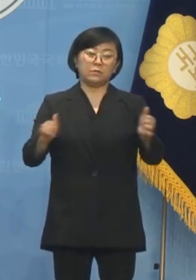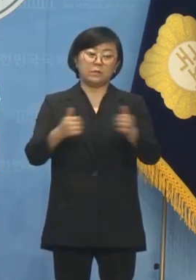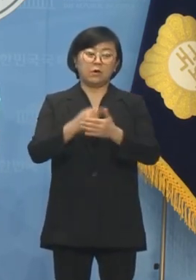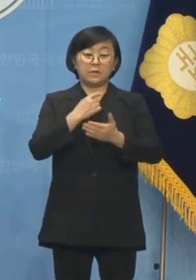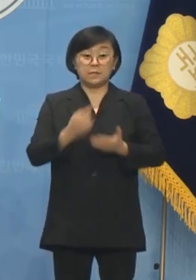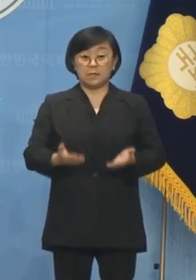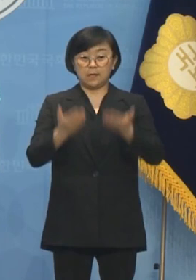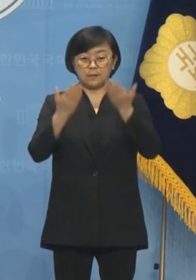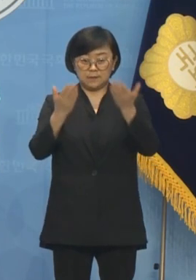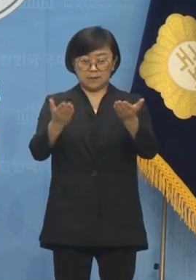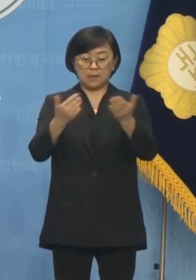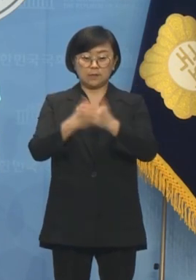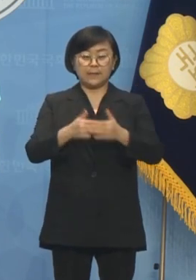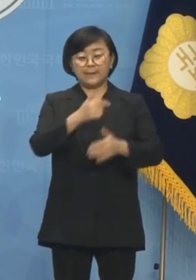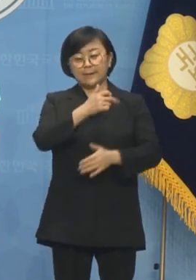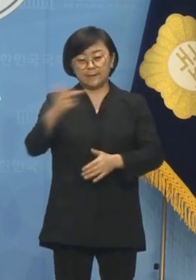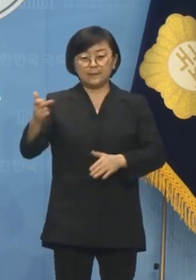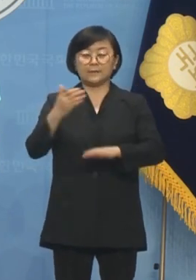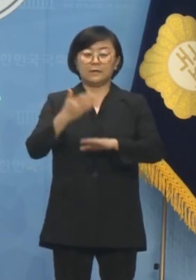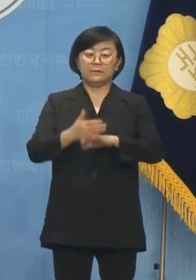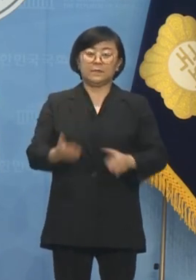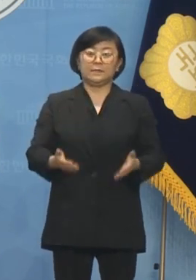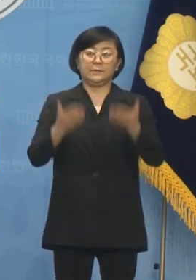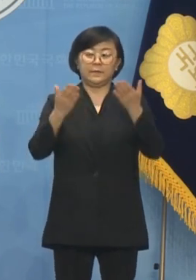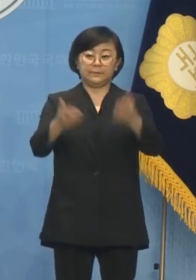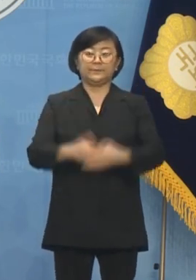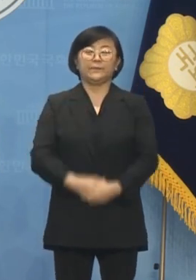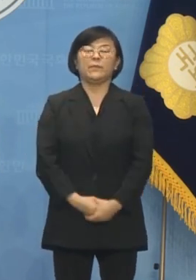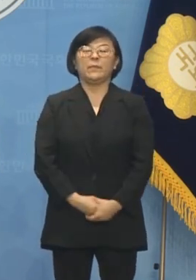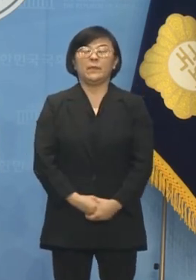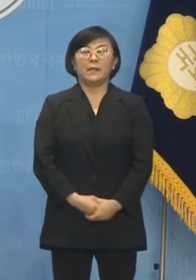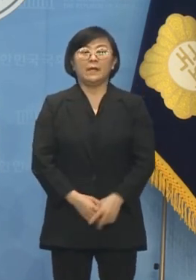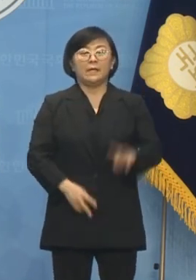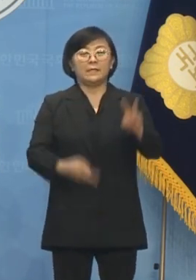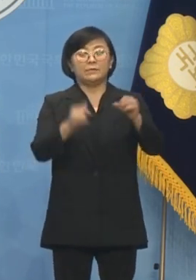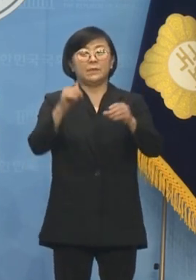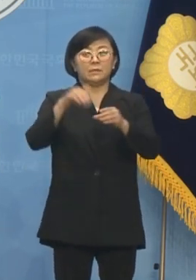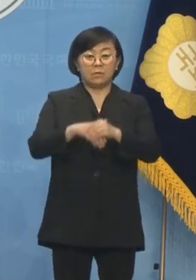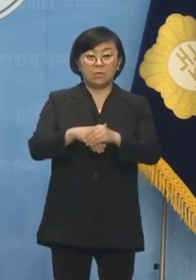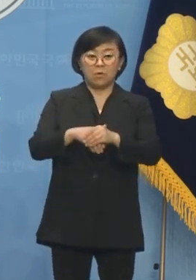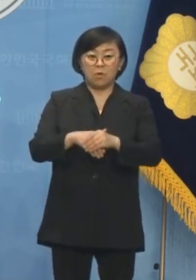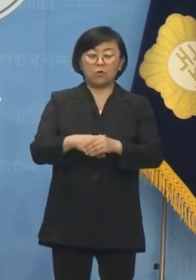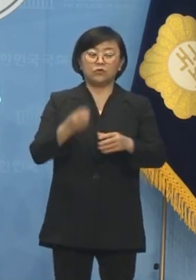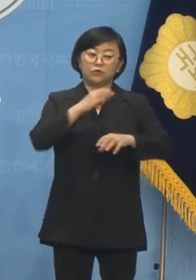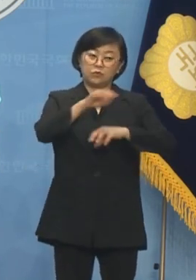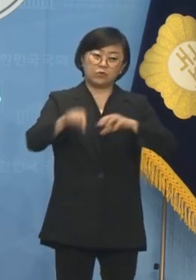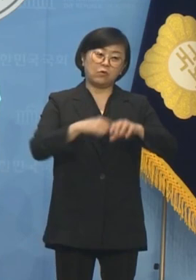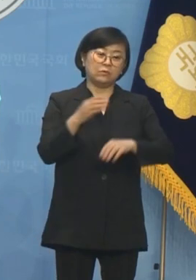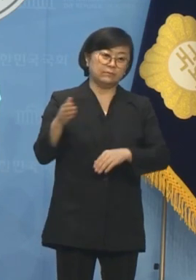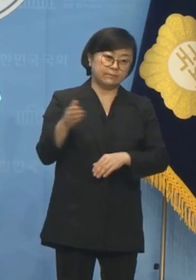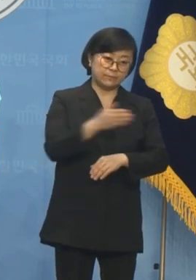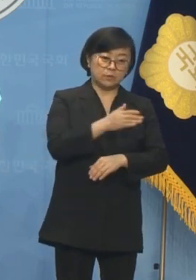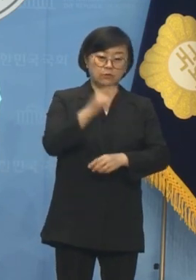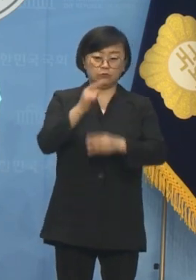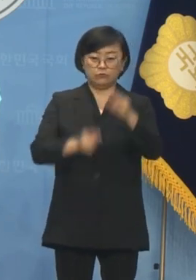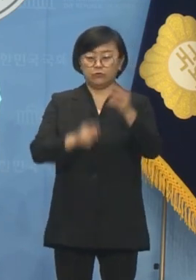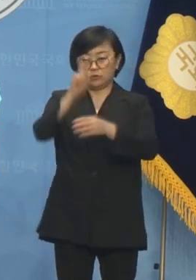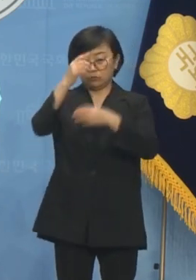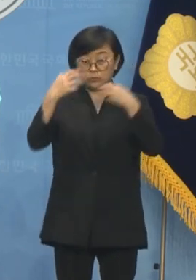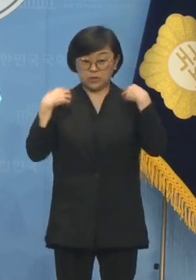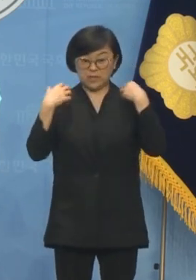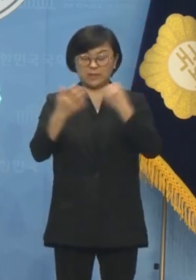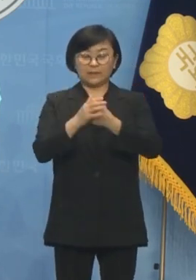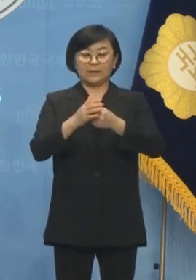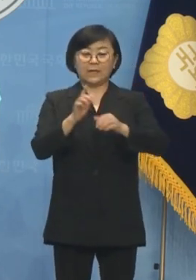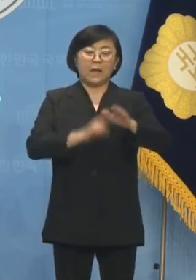헌신과 희생에 깊이 감사드립니다. 22대 총선은 수도 서울에서부터 윤석열 정부를